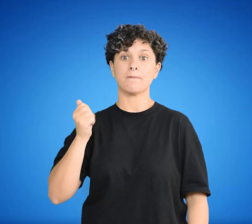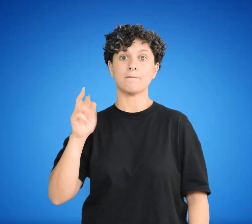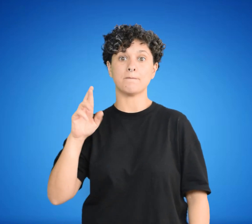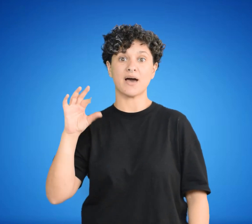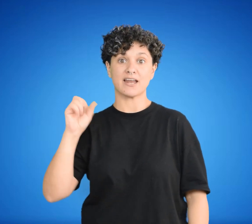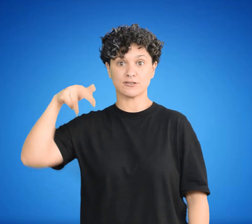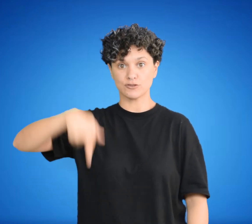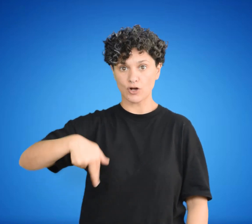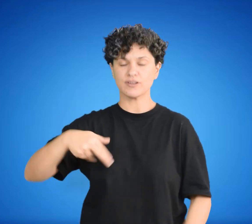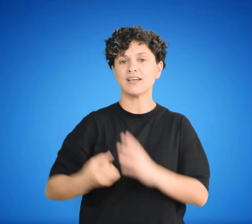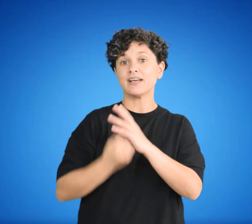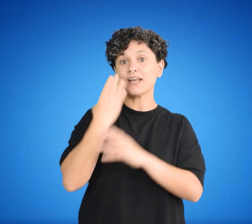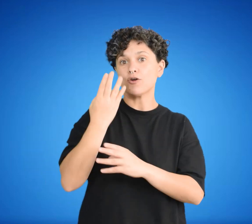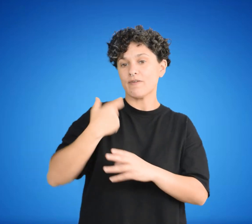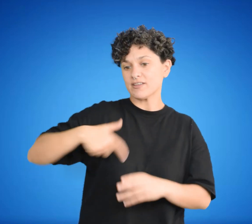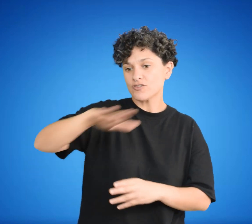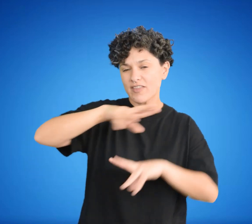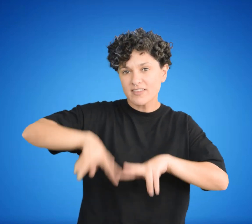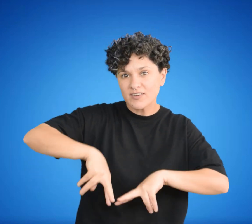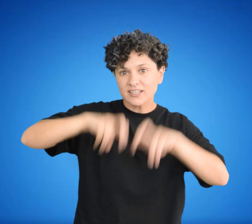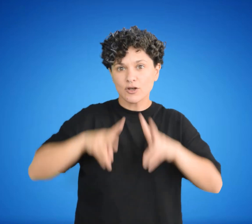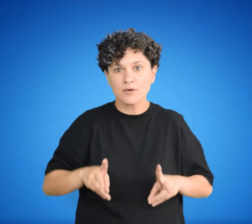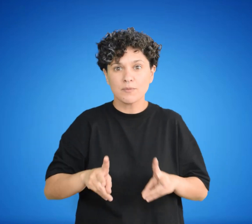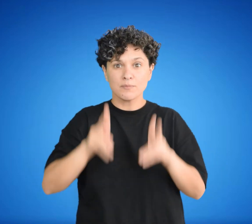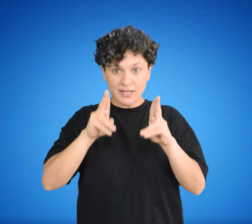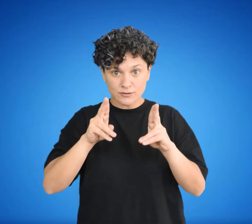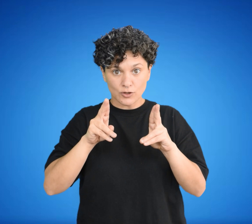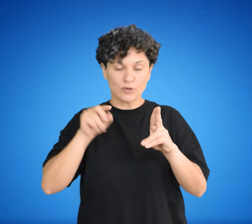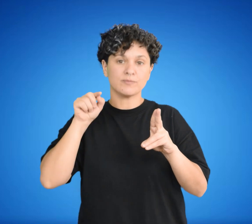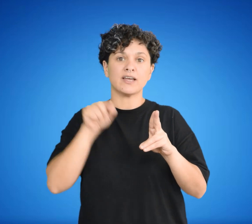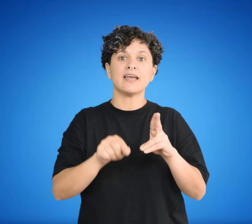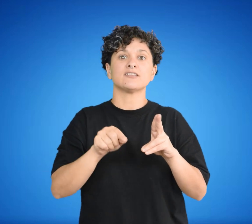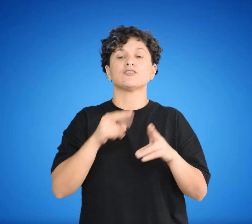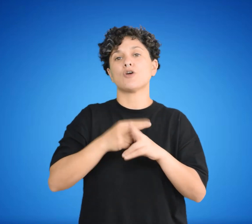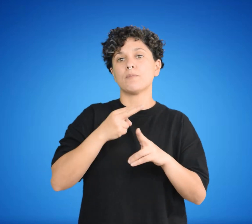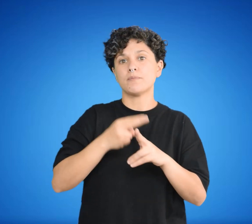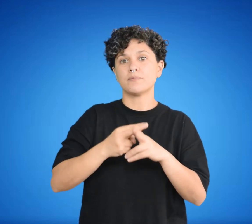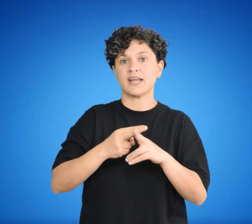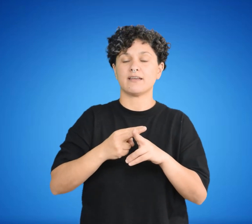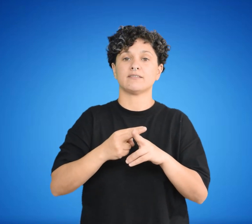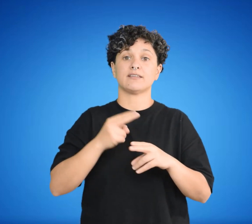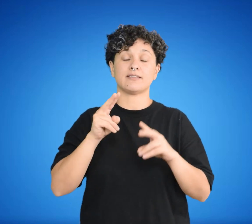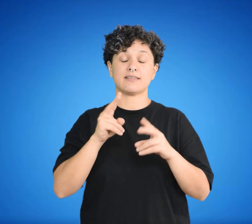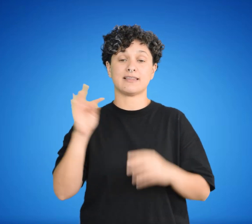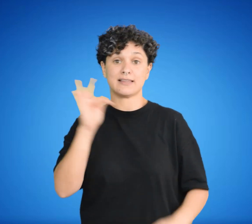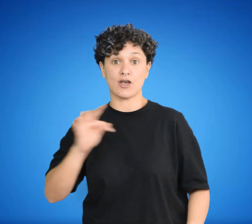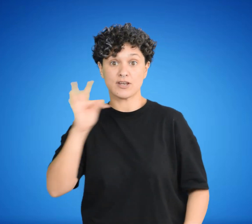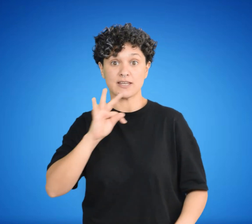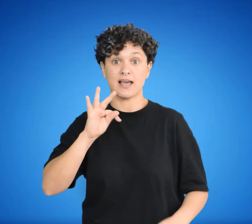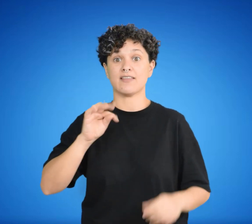sistemas sociales con nuevos aportes para el funcionalismo, dando origen a la teoría de la acción para explicar